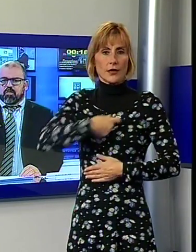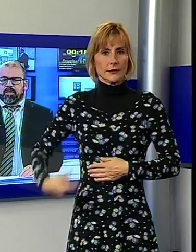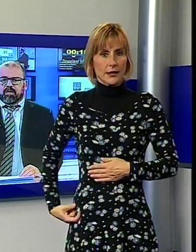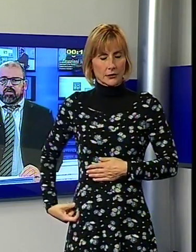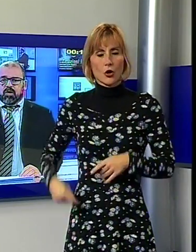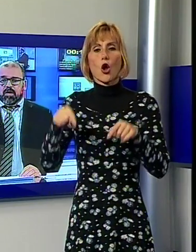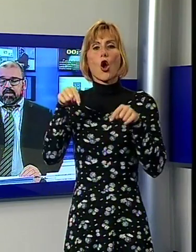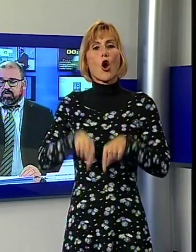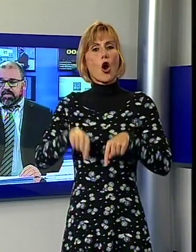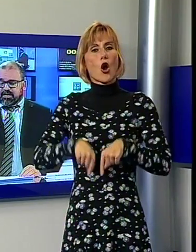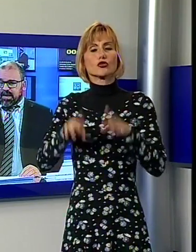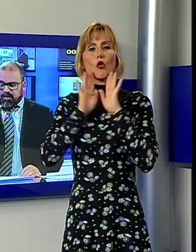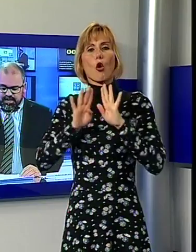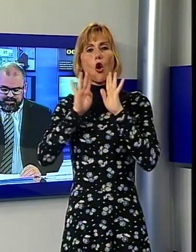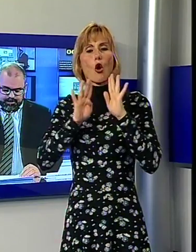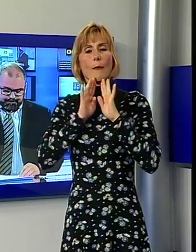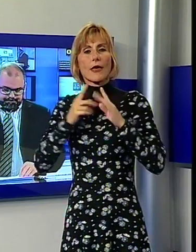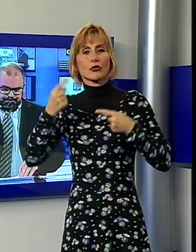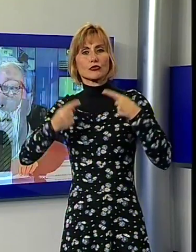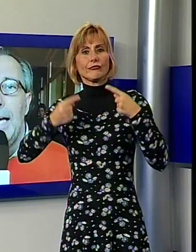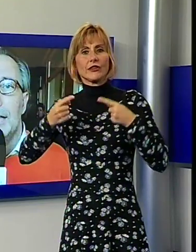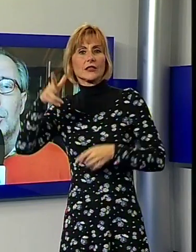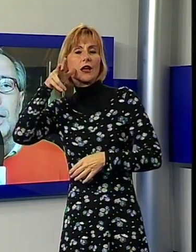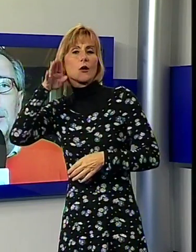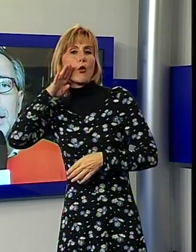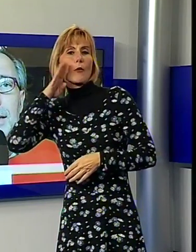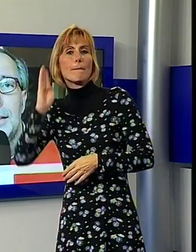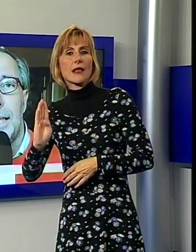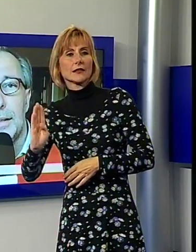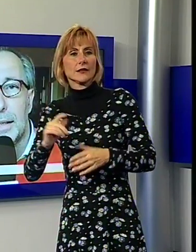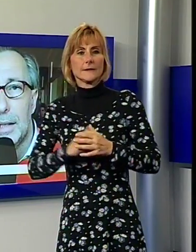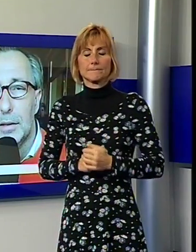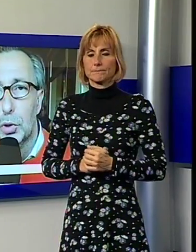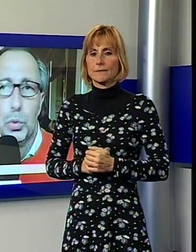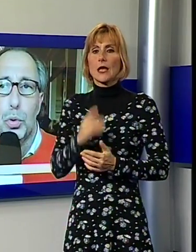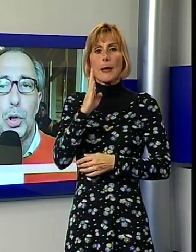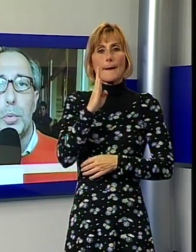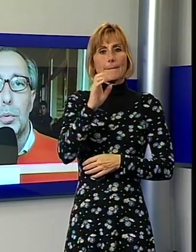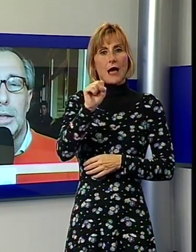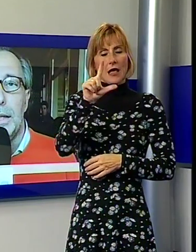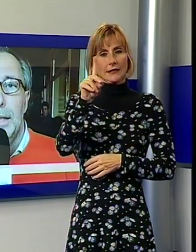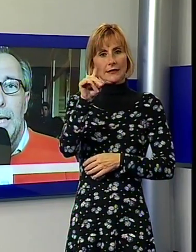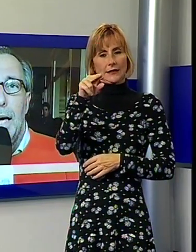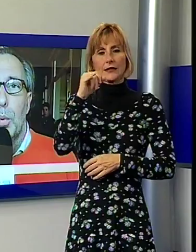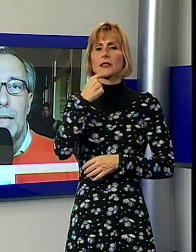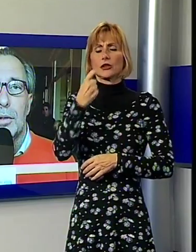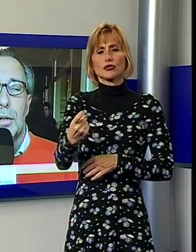commento del suo avversario, Baldini. La trasparenza non ha vinto. È dura la reazione di Massimiliano Baldini,